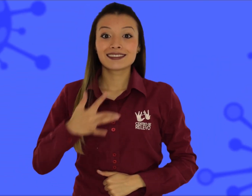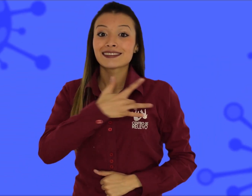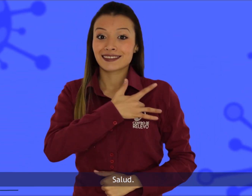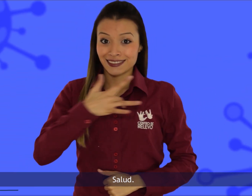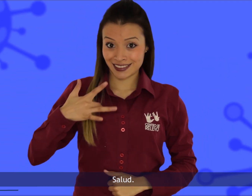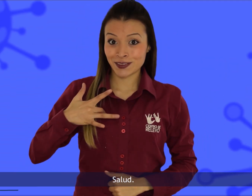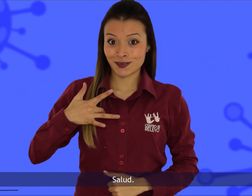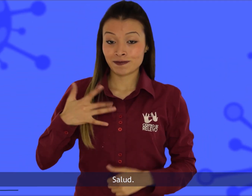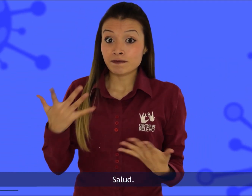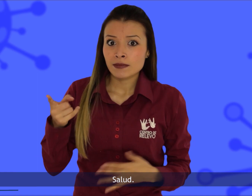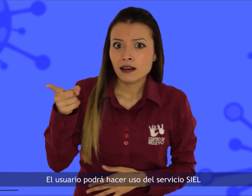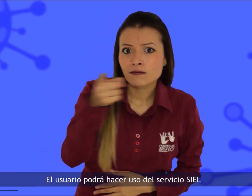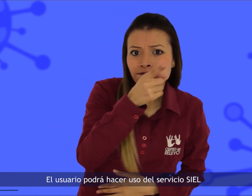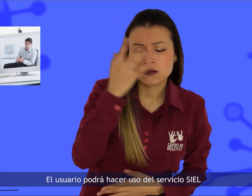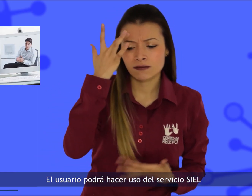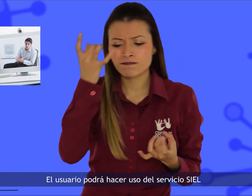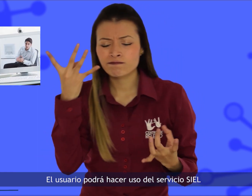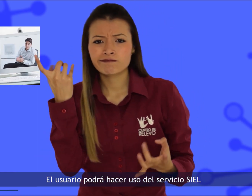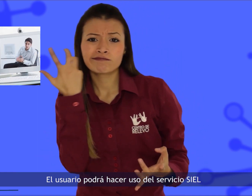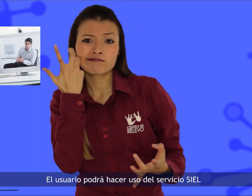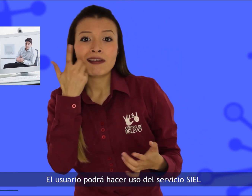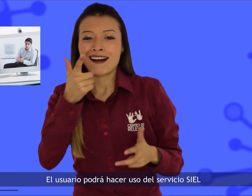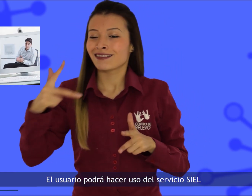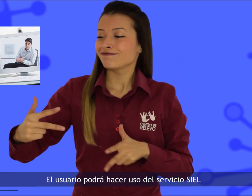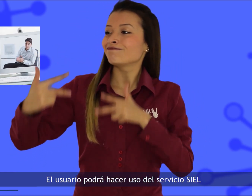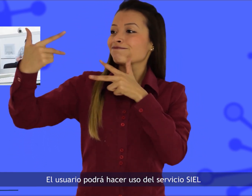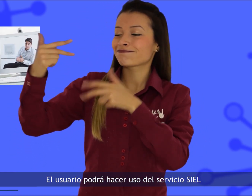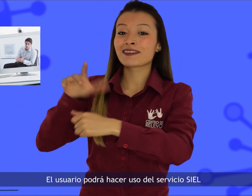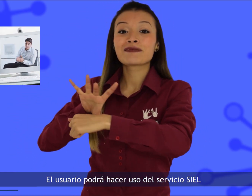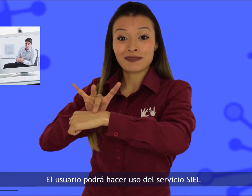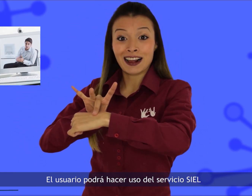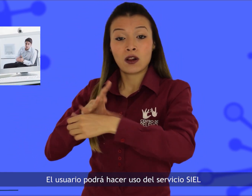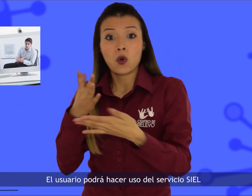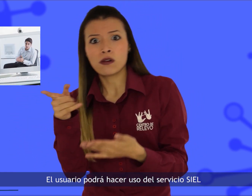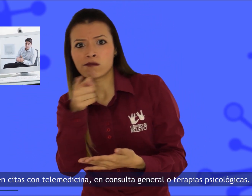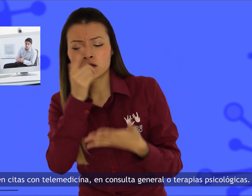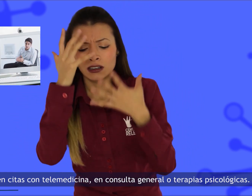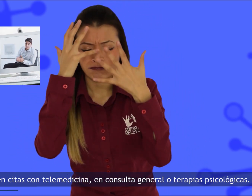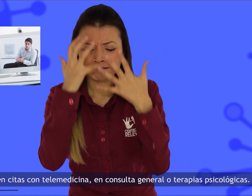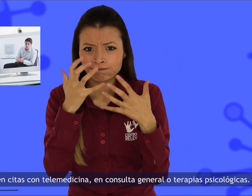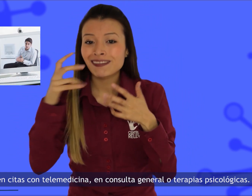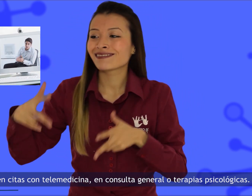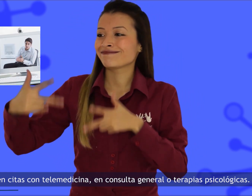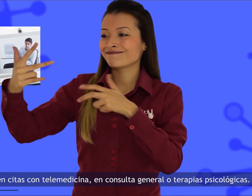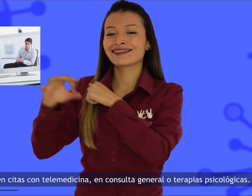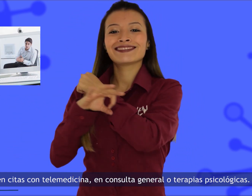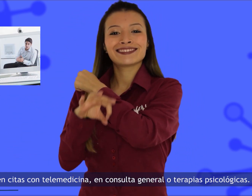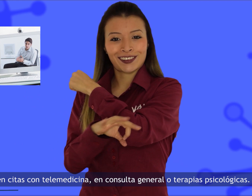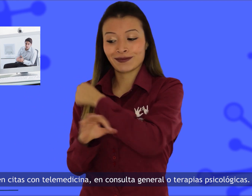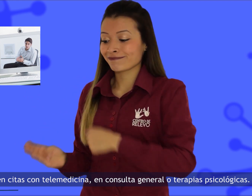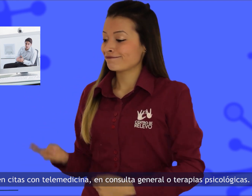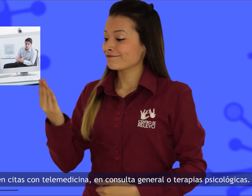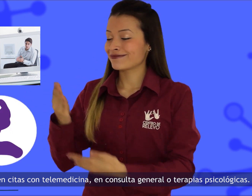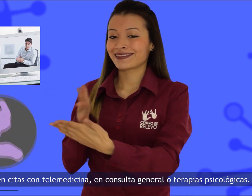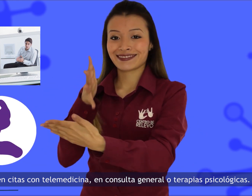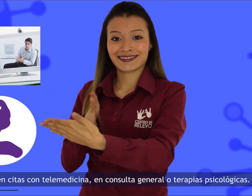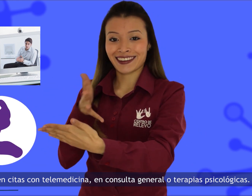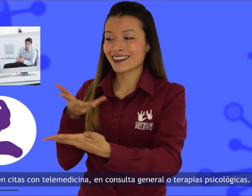Salud. El usuario podrá hacer uso del servicio Ciel en citas con telemedicina, en consulta general o terapias